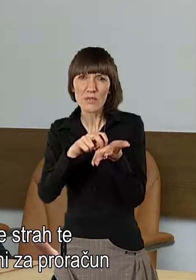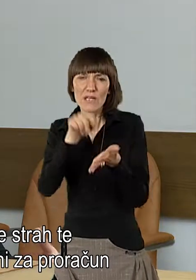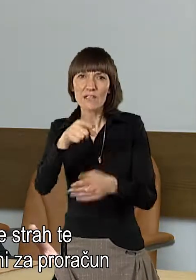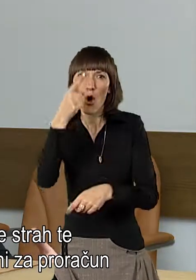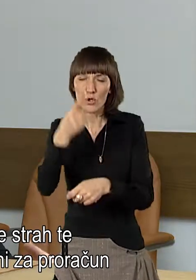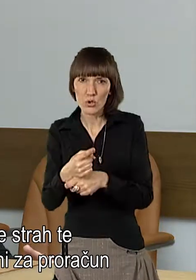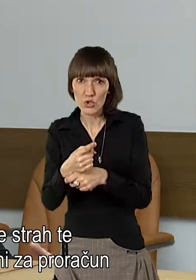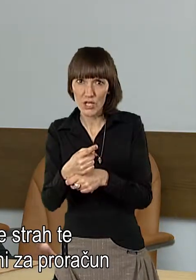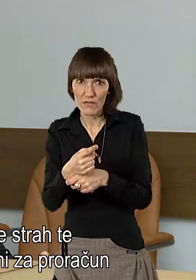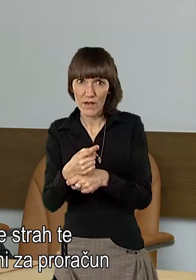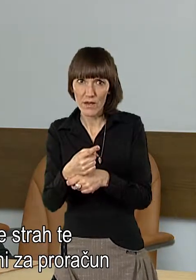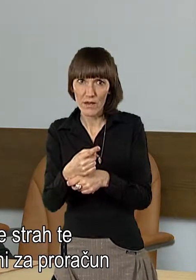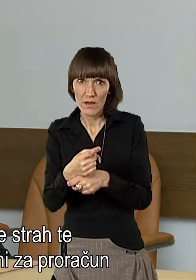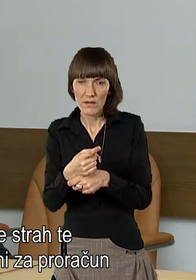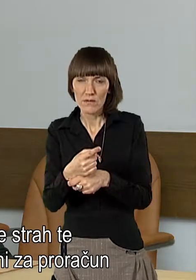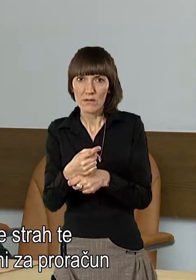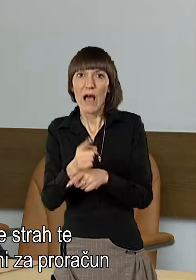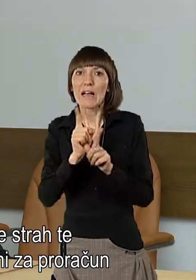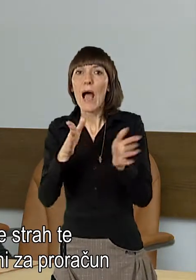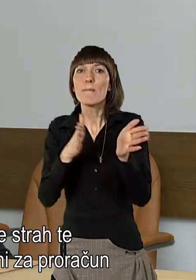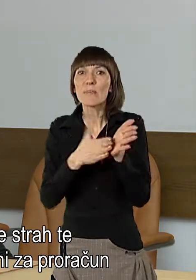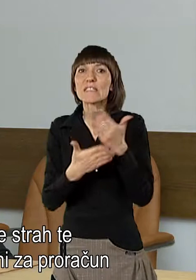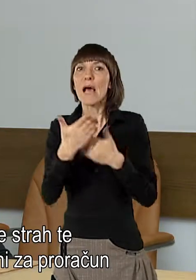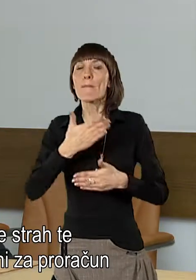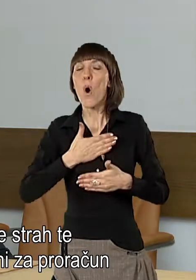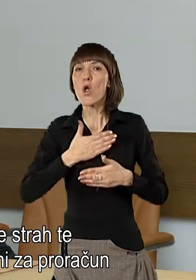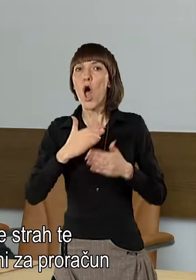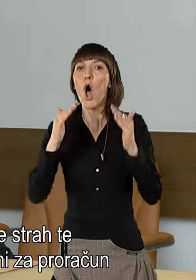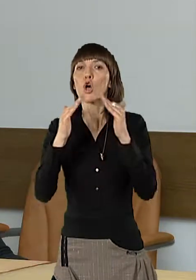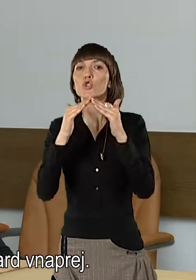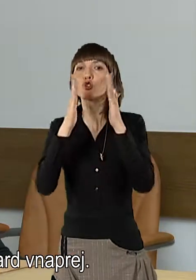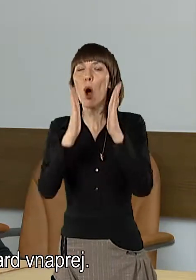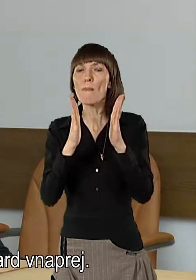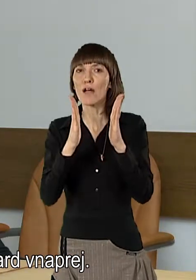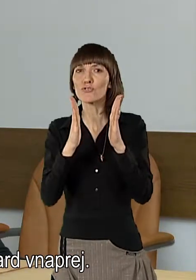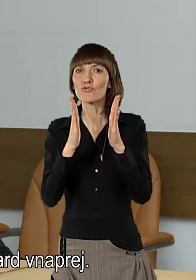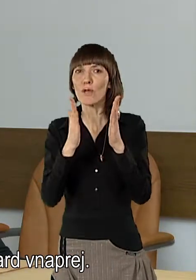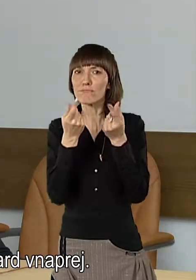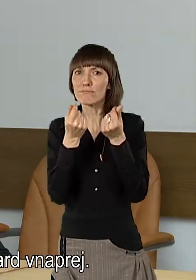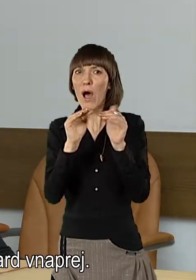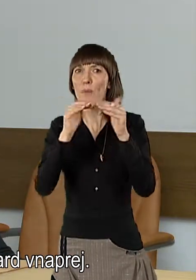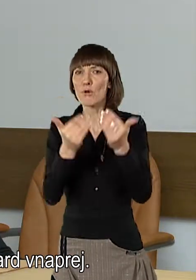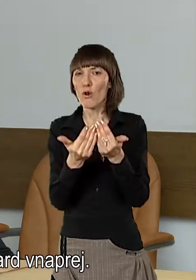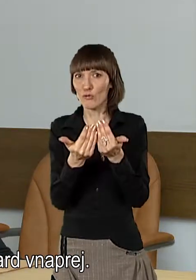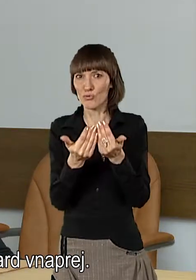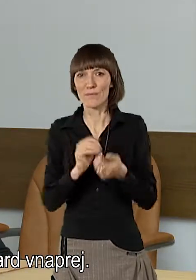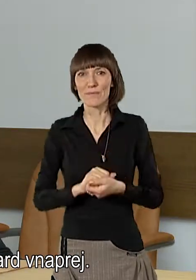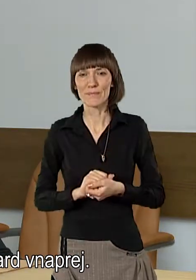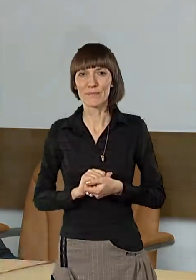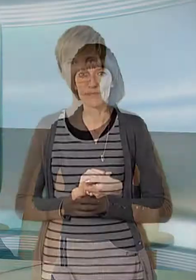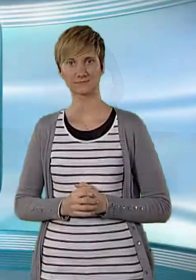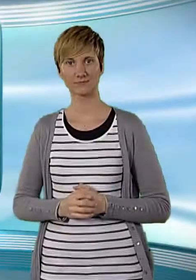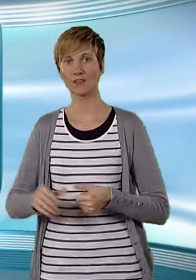me je strah pravzaprav te odločitve, kaj pomeni tudi to za moj proračun oziroma za življenjski standard v nadprej.